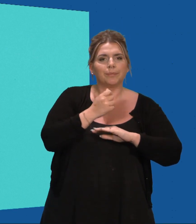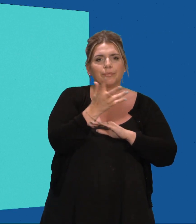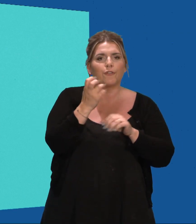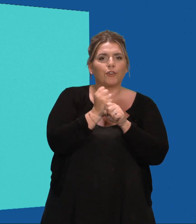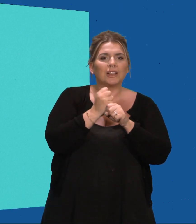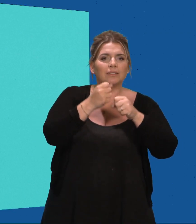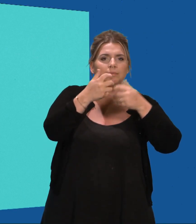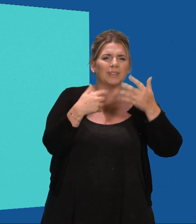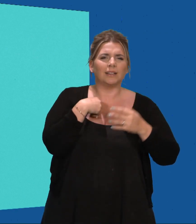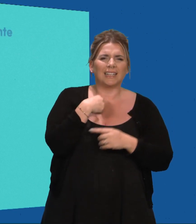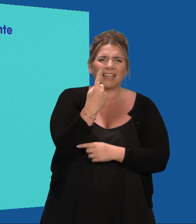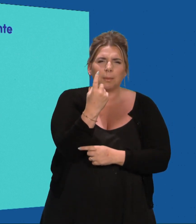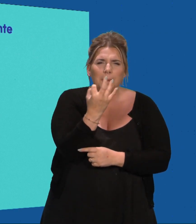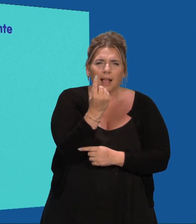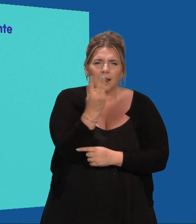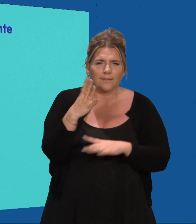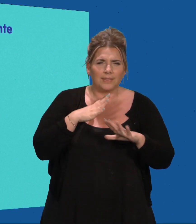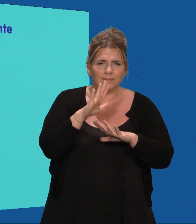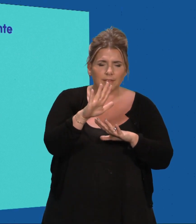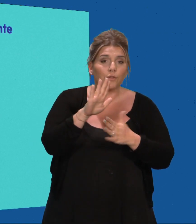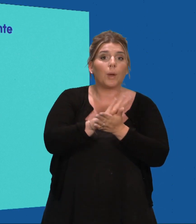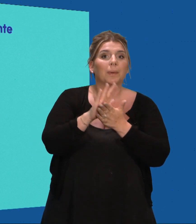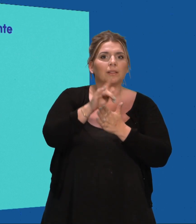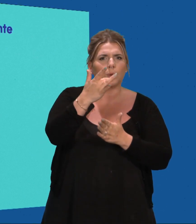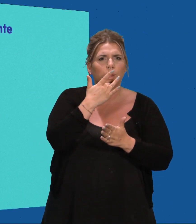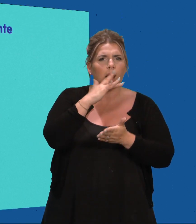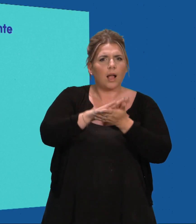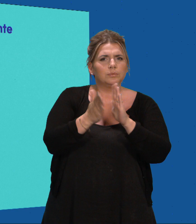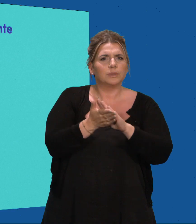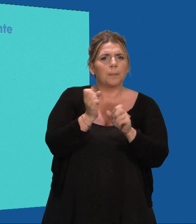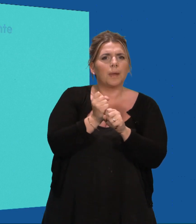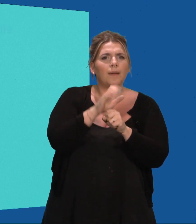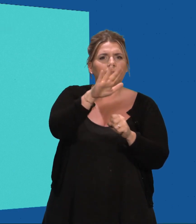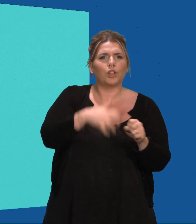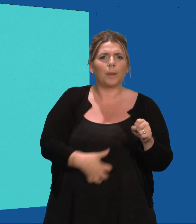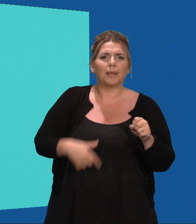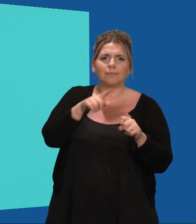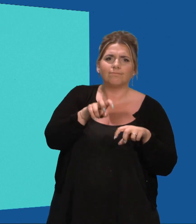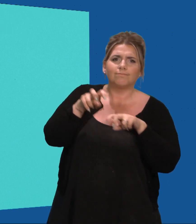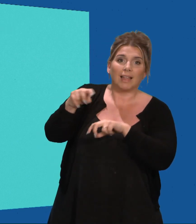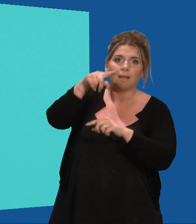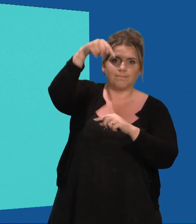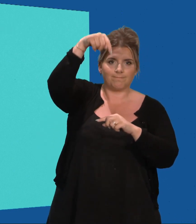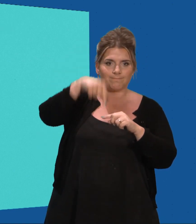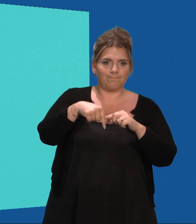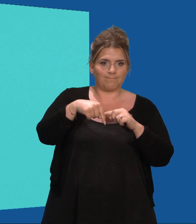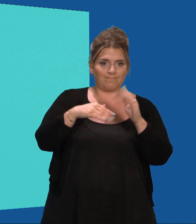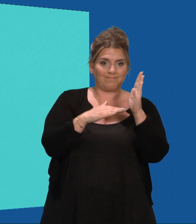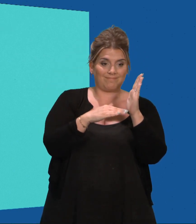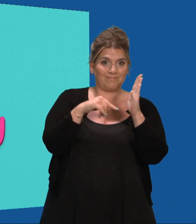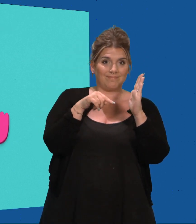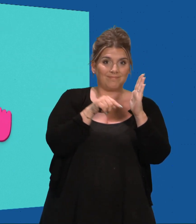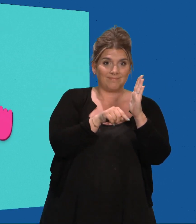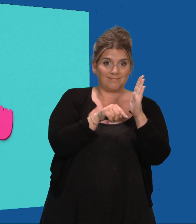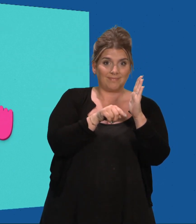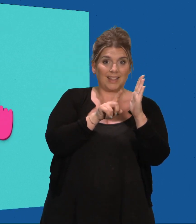belangrijkste hier. Wil je een afspraak maken bij jouw gemeente? Tik dan onderaan op Overzicht.